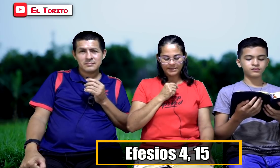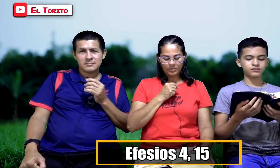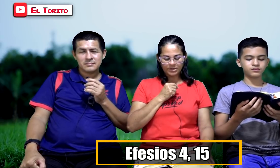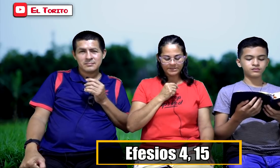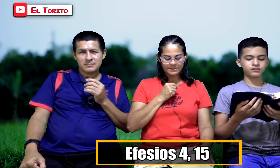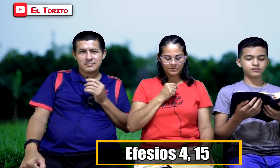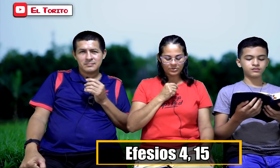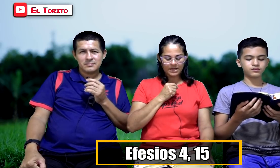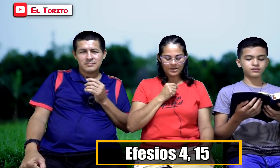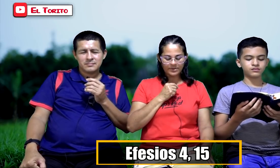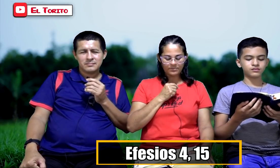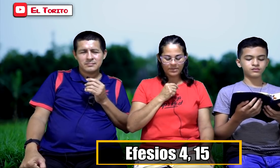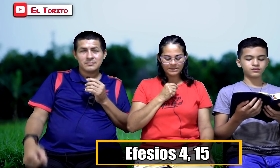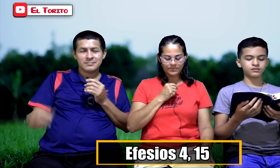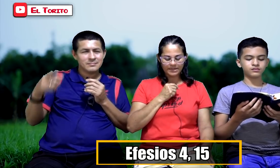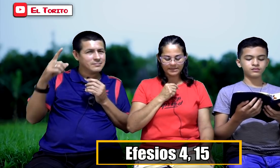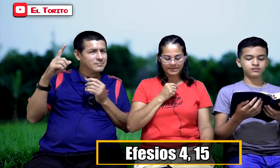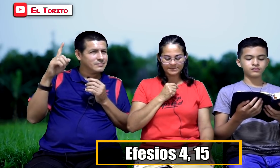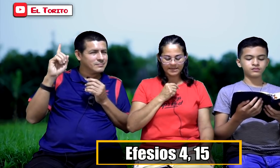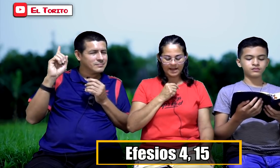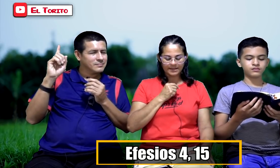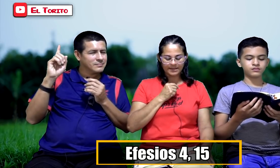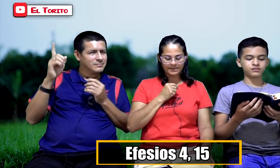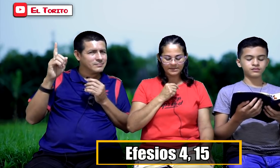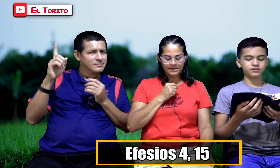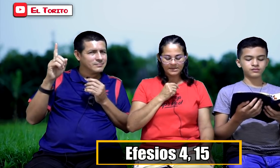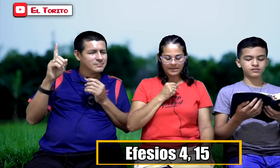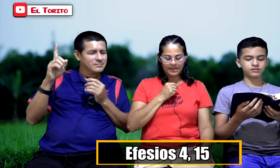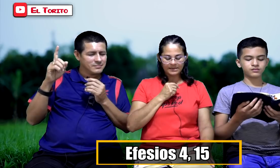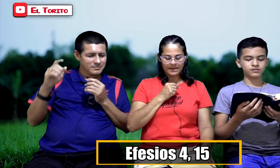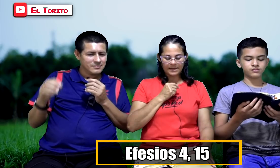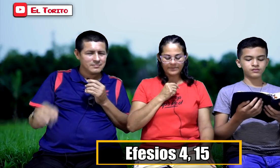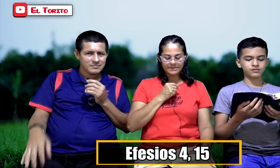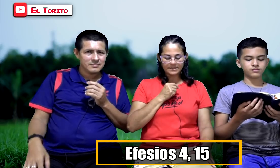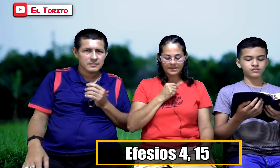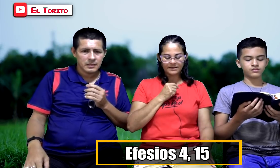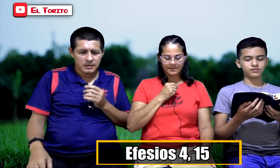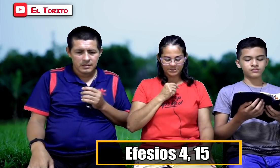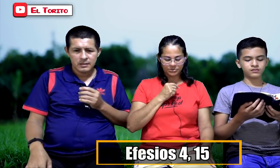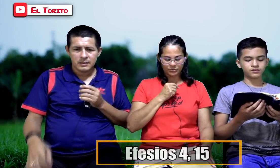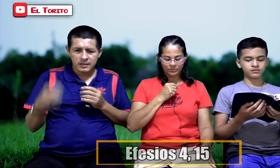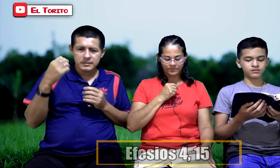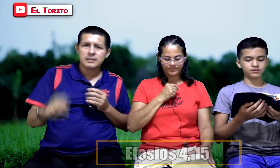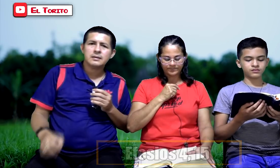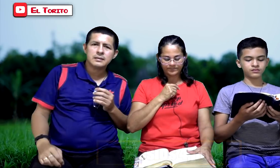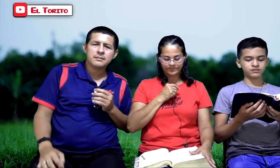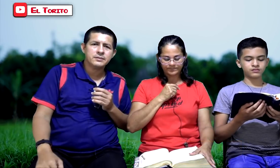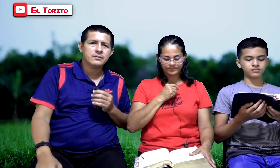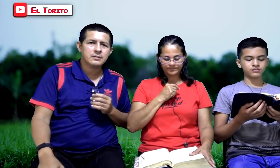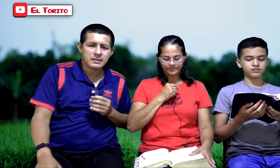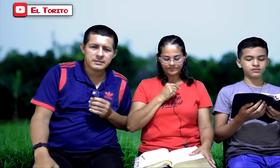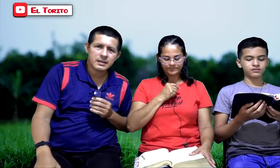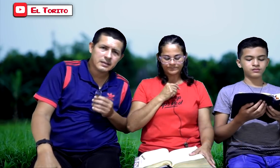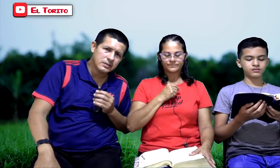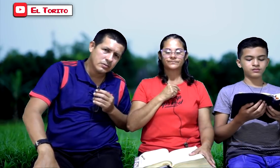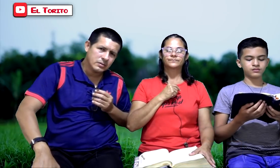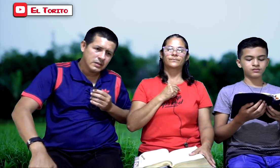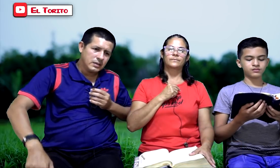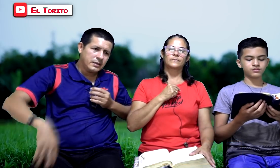iremos creciendo cada vez más para alcanzar a aquel que es la cabeza, Cristo. Esa es la misión, alcanzar a Cristo. Y